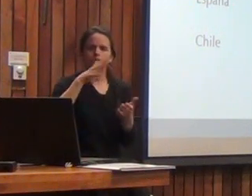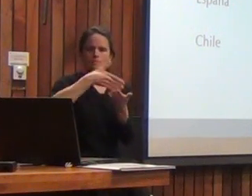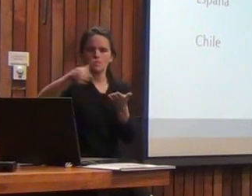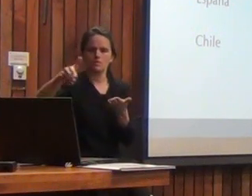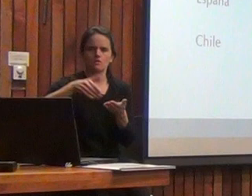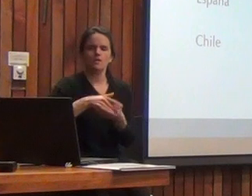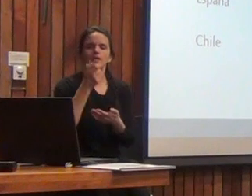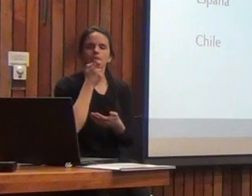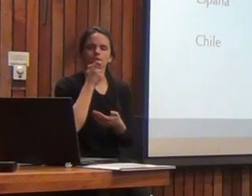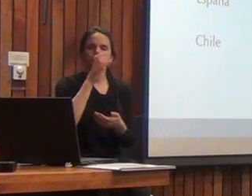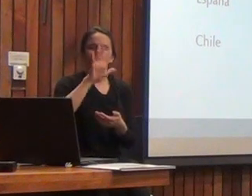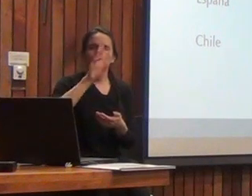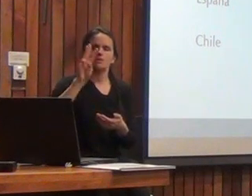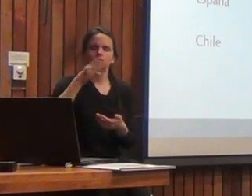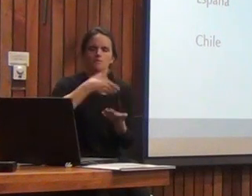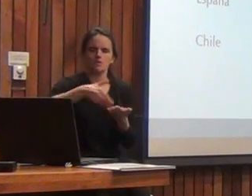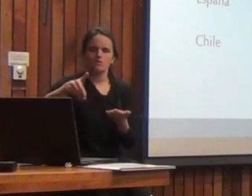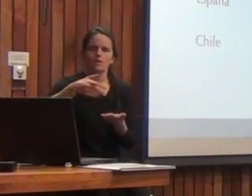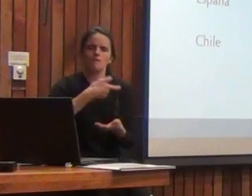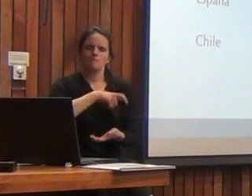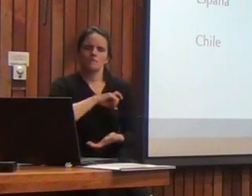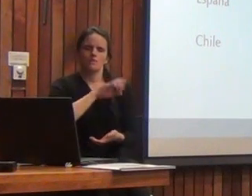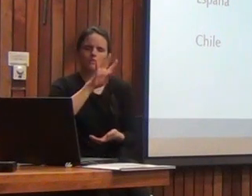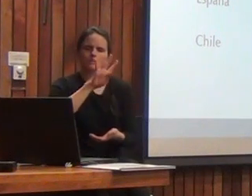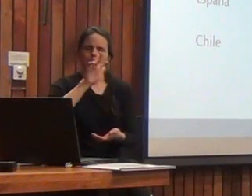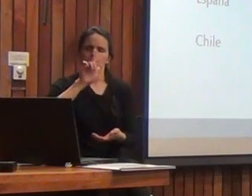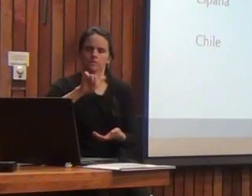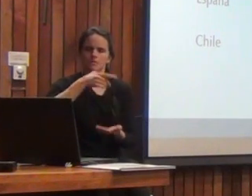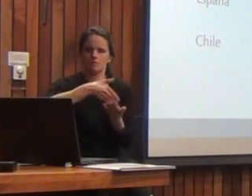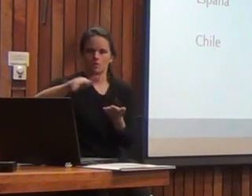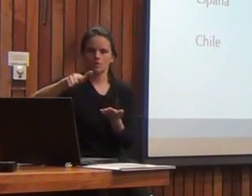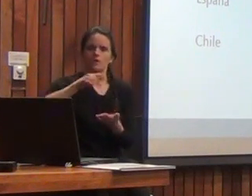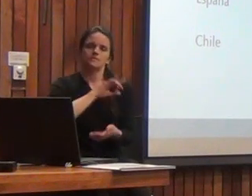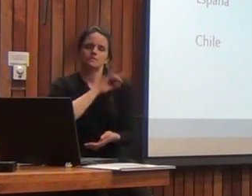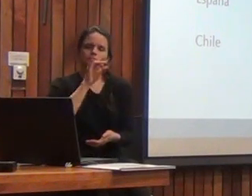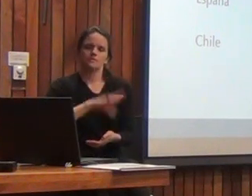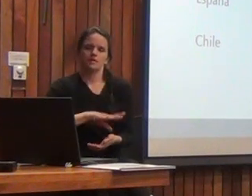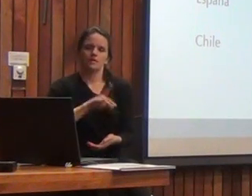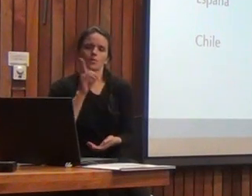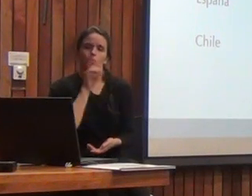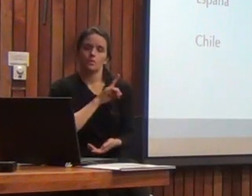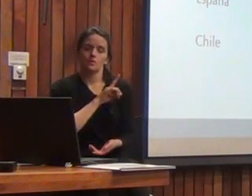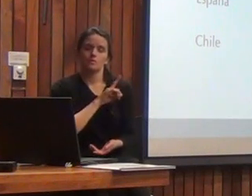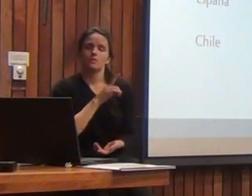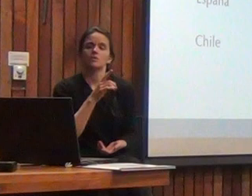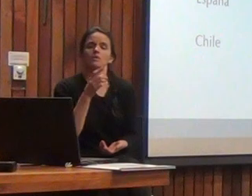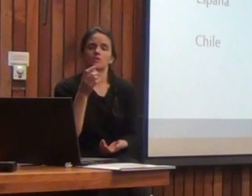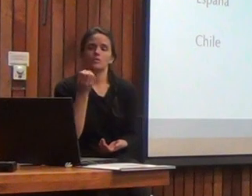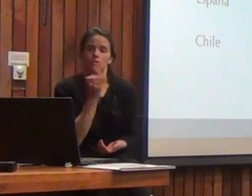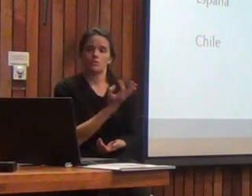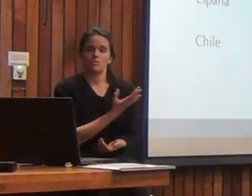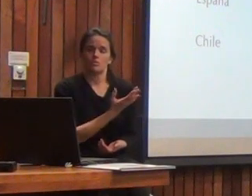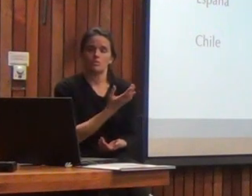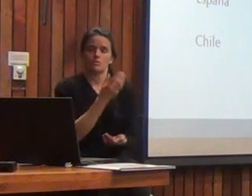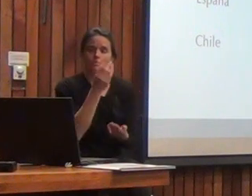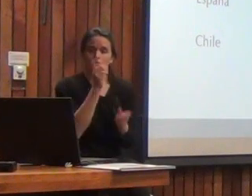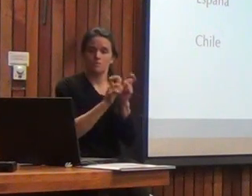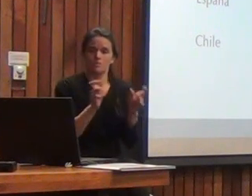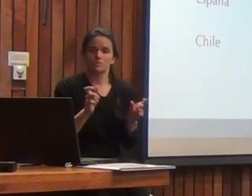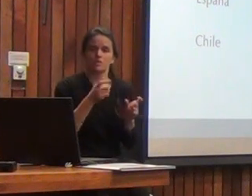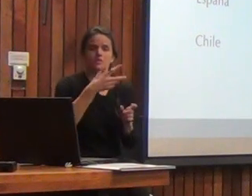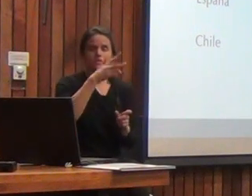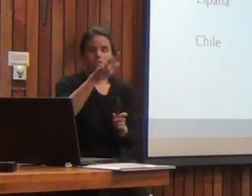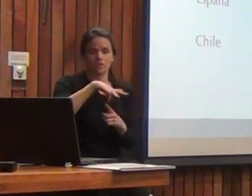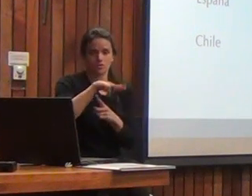Inglaterra 53 millones España 47 y Chile según el último censo 18 millones si es que hacemos